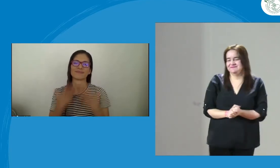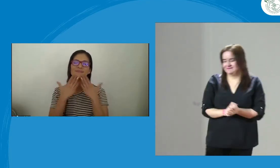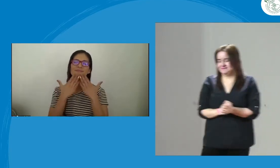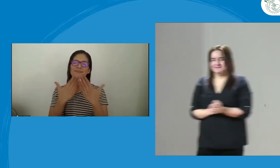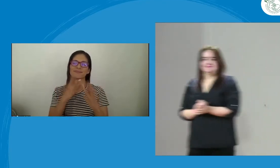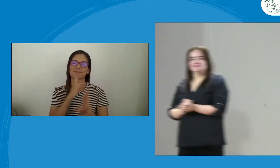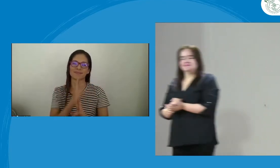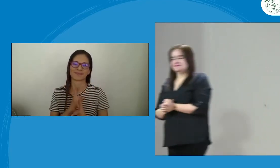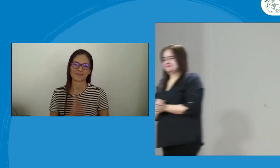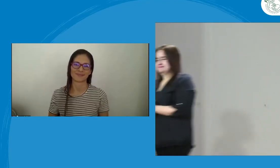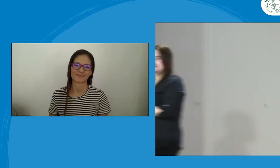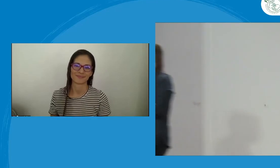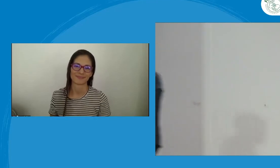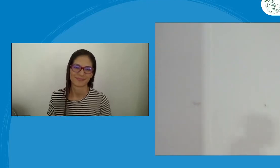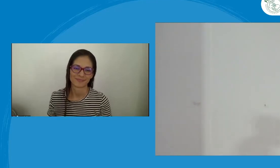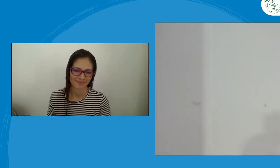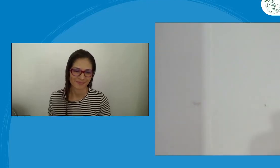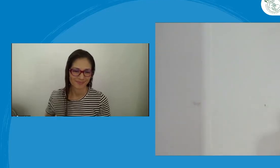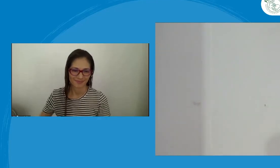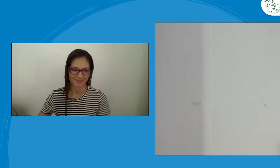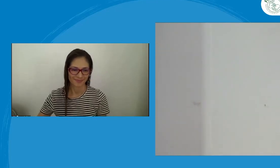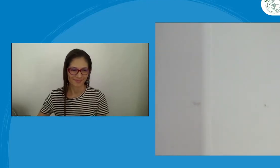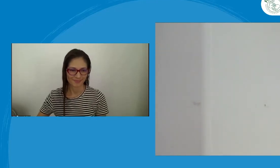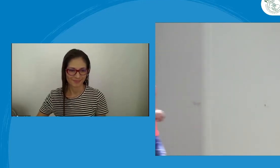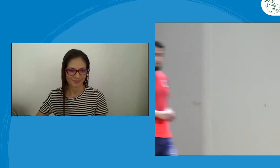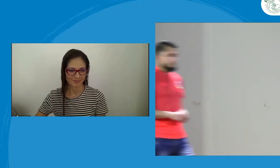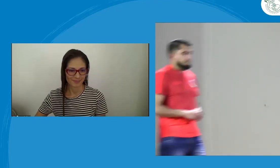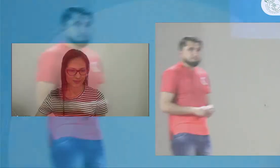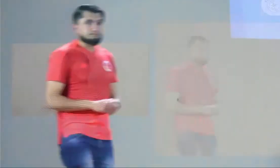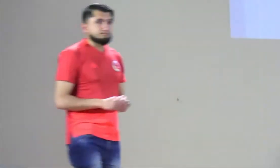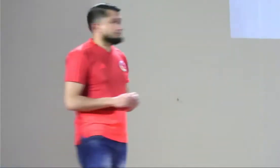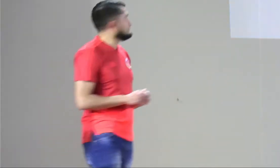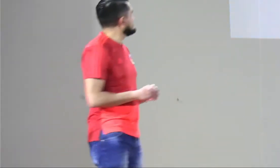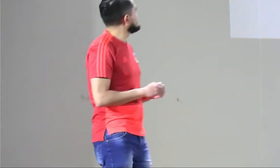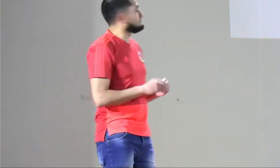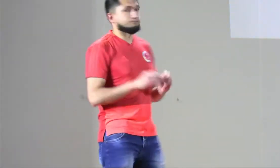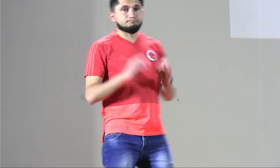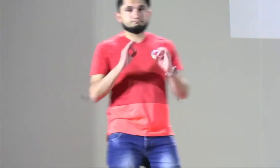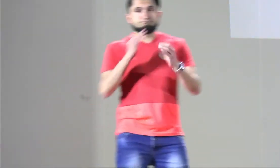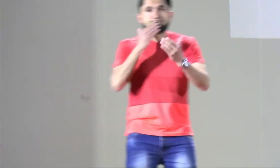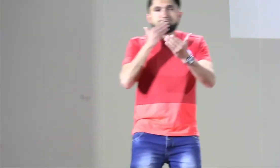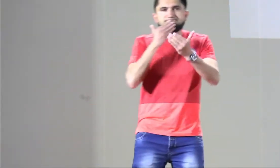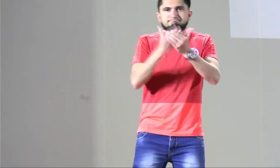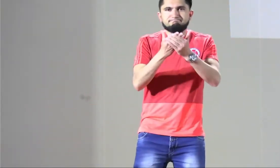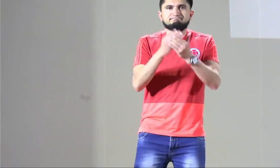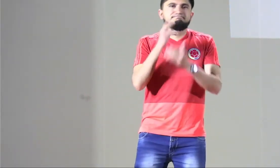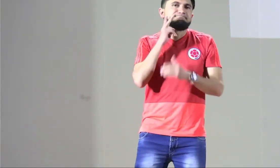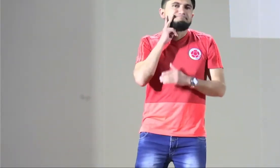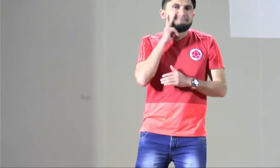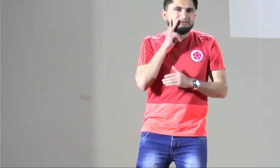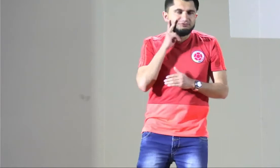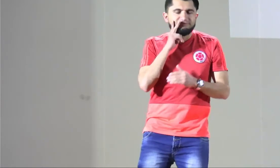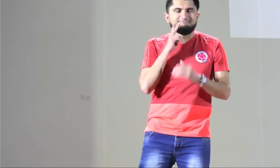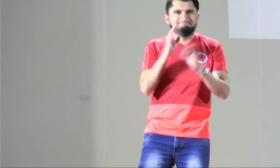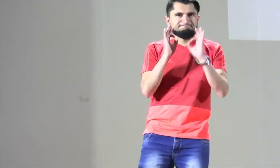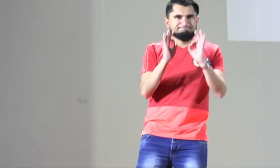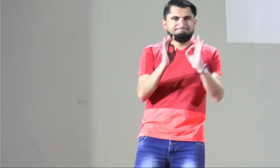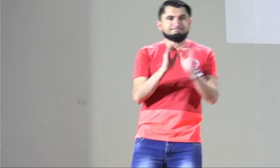en el marco normativo para que no se vulneren sus derechos. Muchas gracias. Bueno, muchísimas gracias